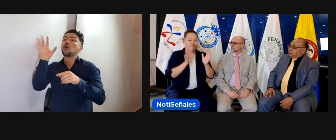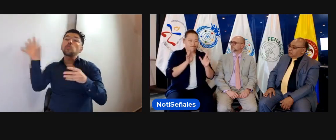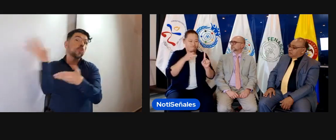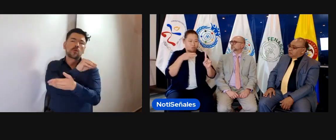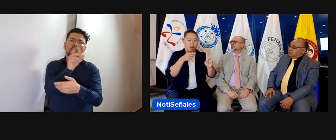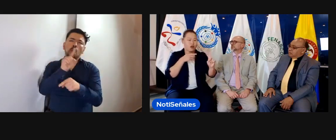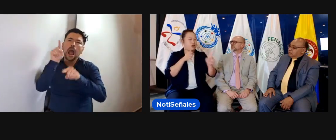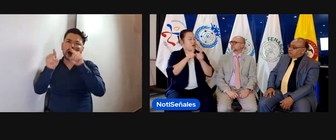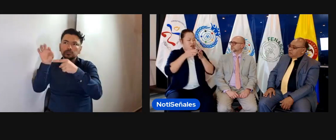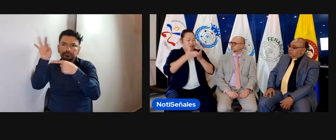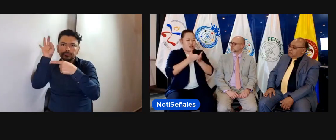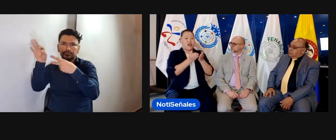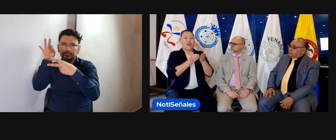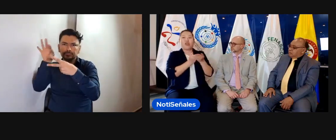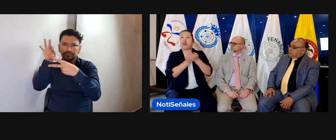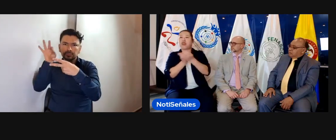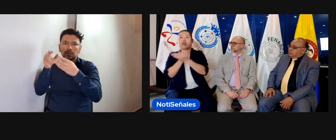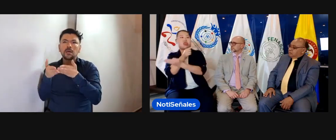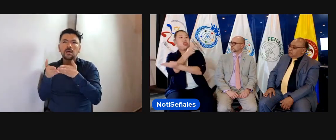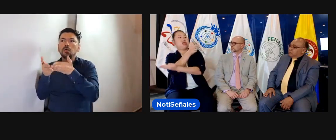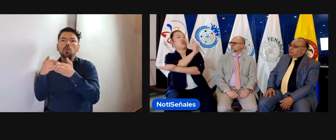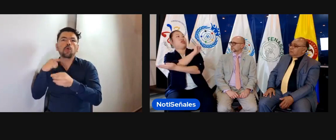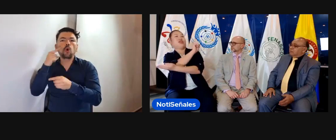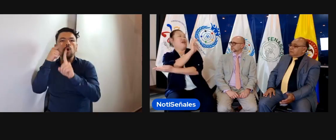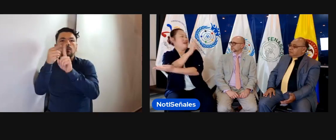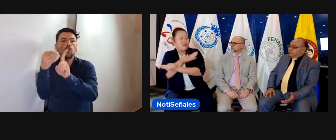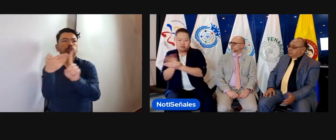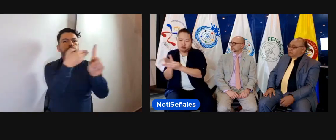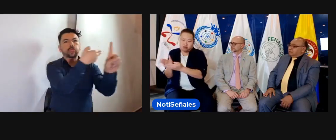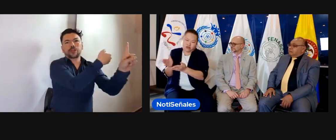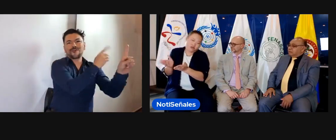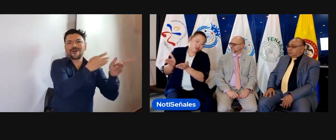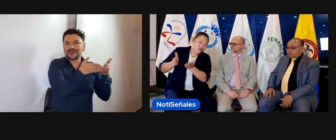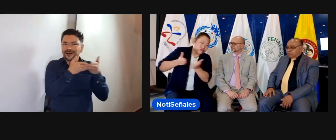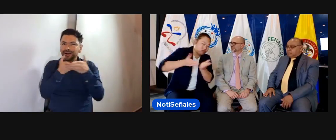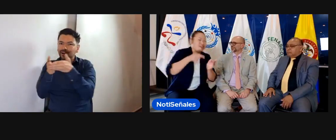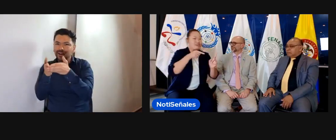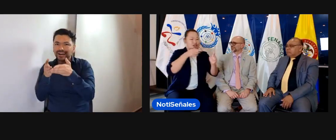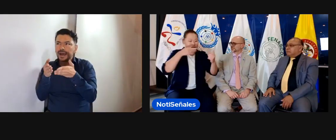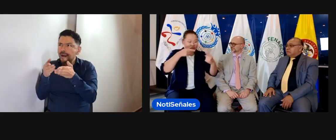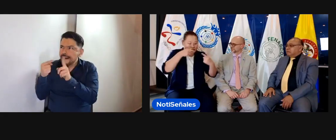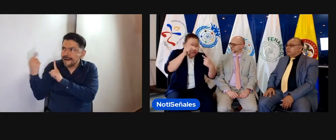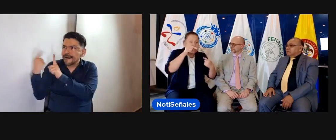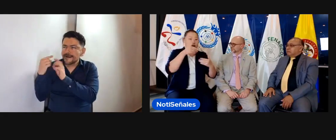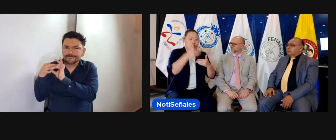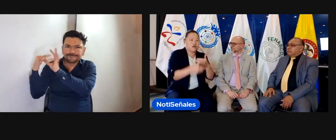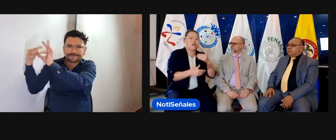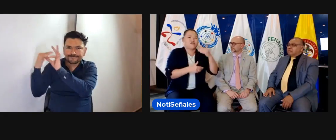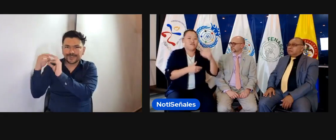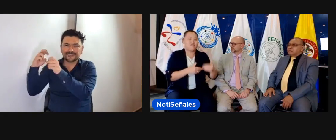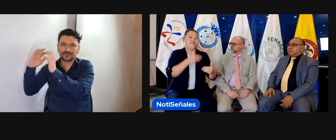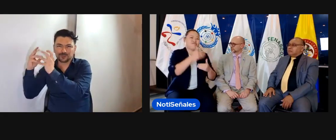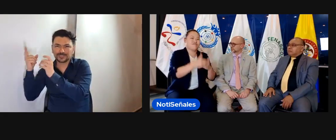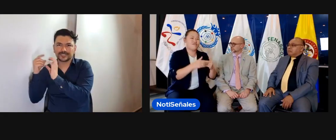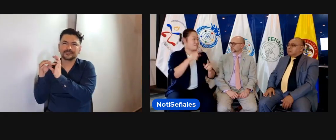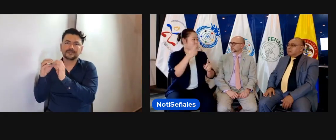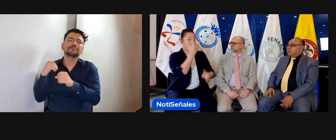obviamente hay cosas que en algunas no se logra, pero pues retomamos ese curso, y